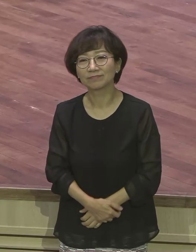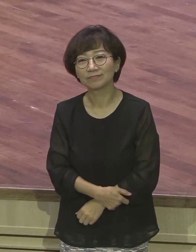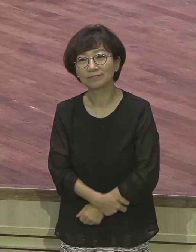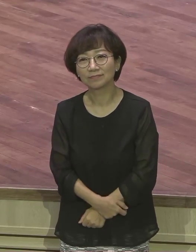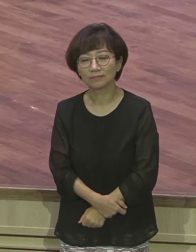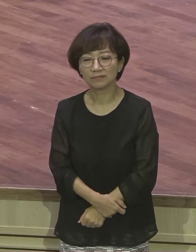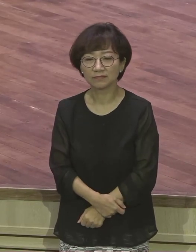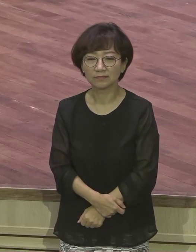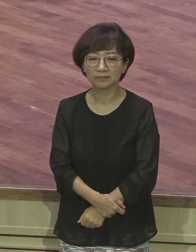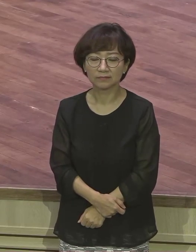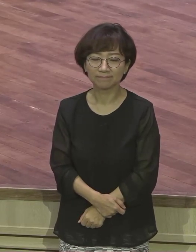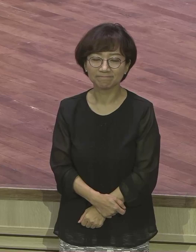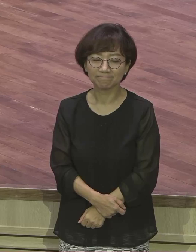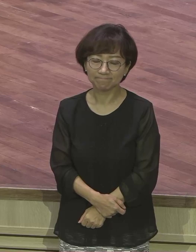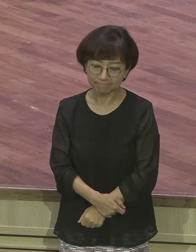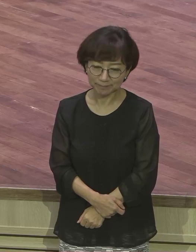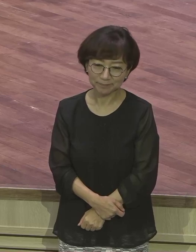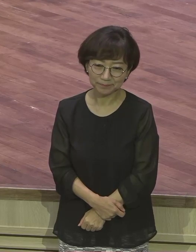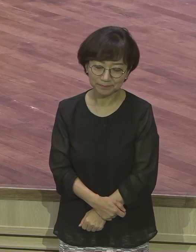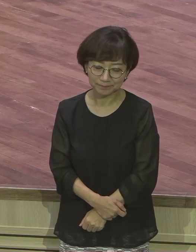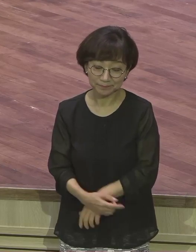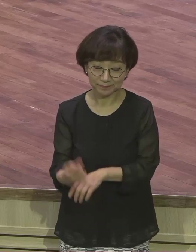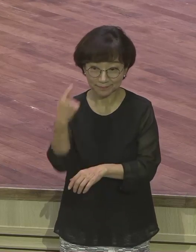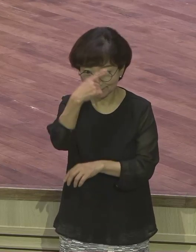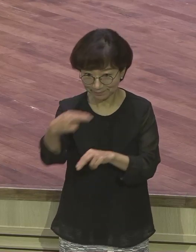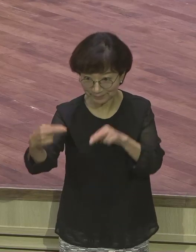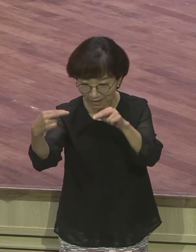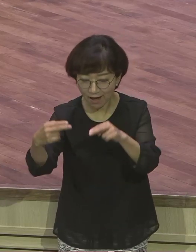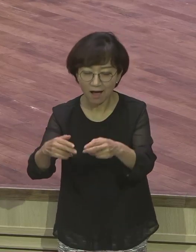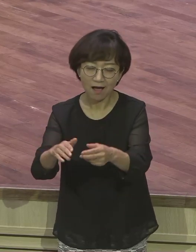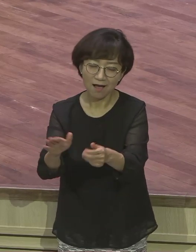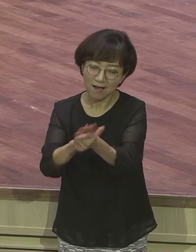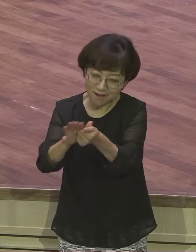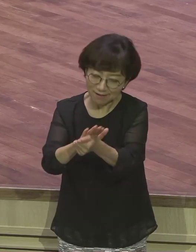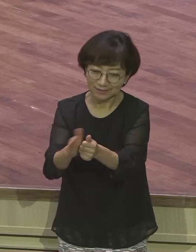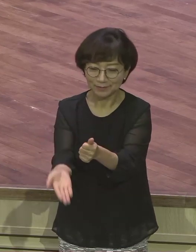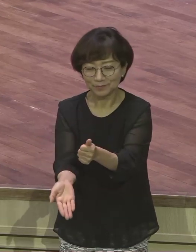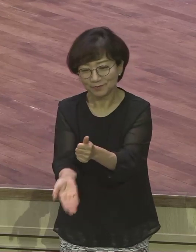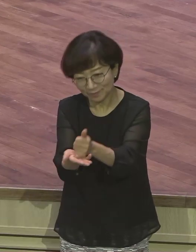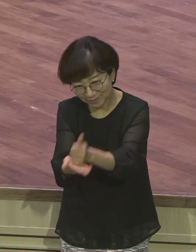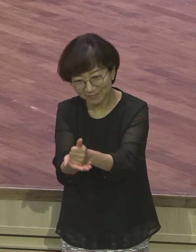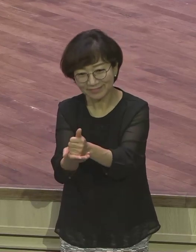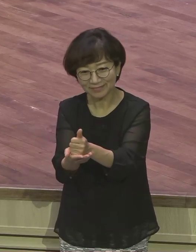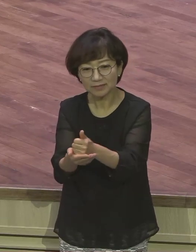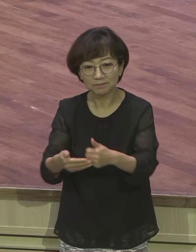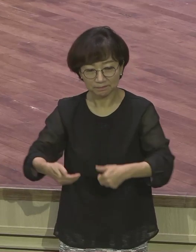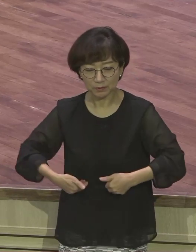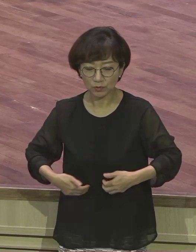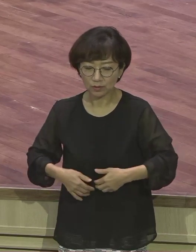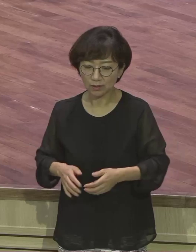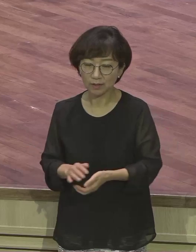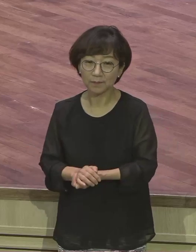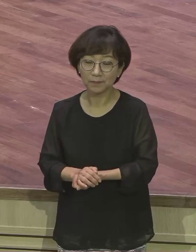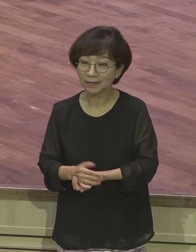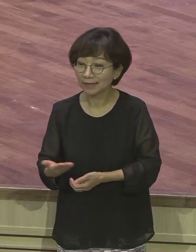만나면 힘주고 격려하고 위로해져요. 그래서요. 교회라고 영역공동체 이것이 그렇게 이루어져야 돼요. 영계의 모든 성도들